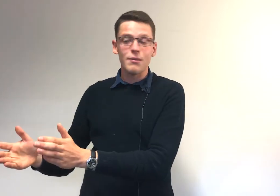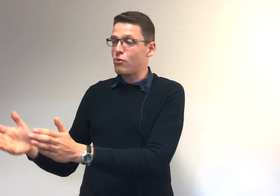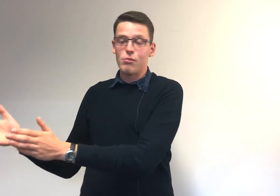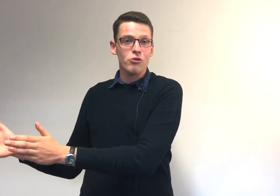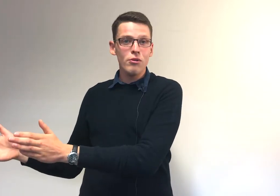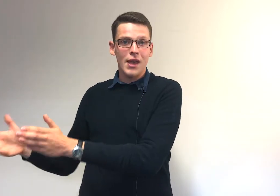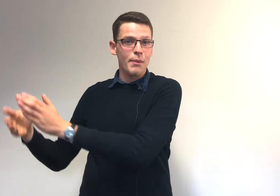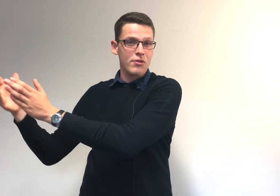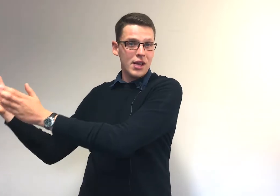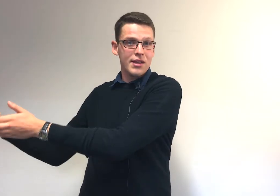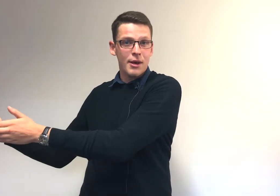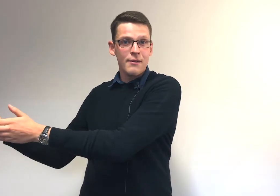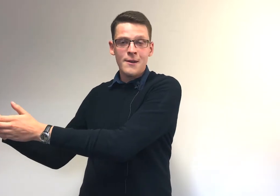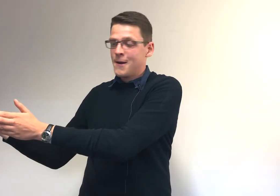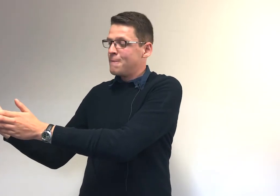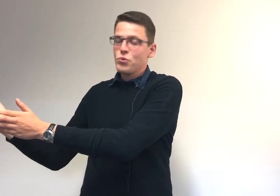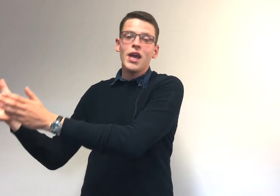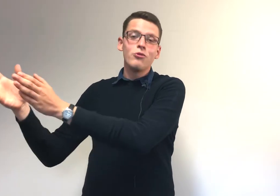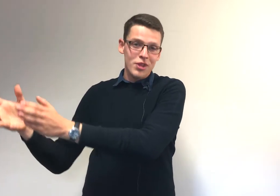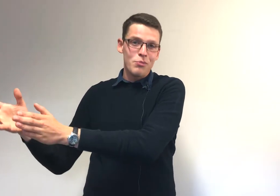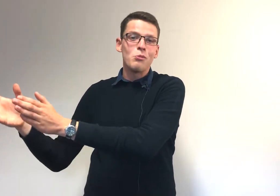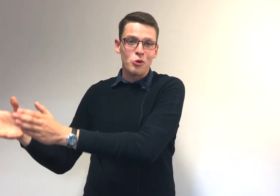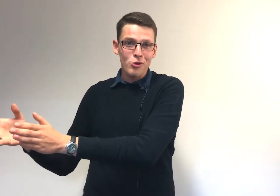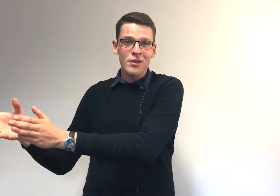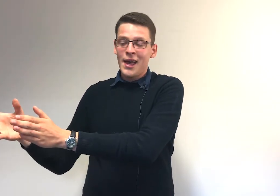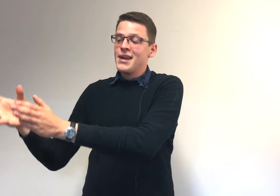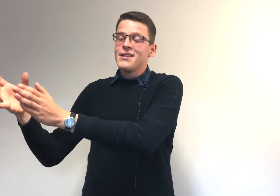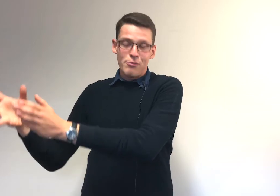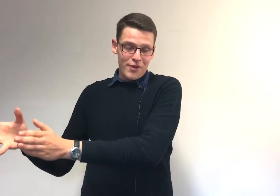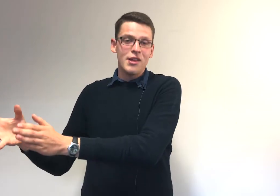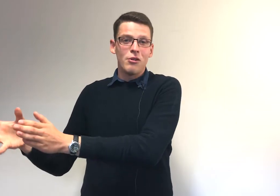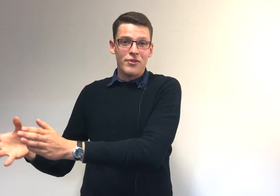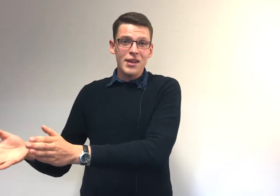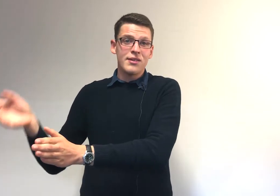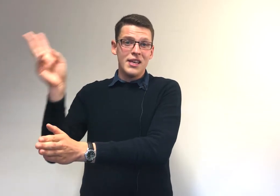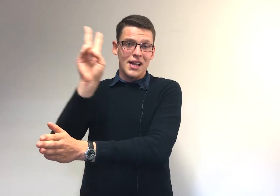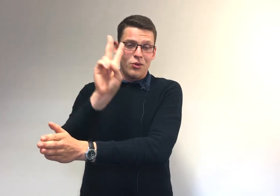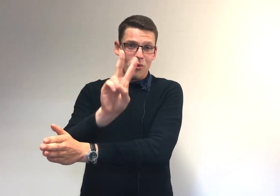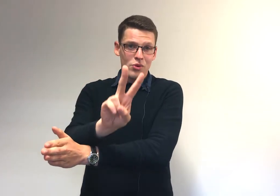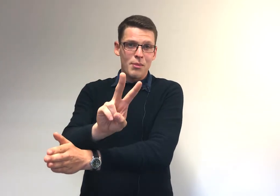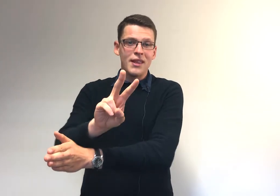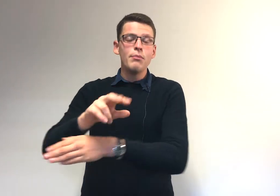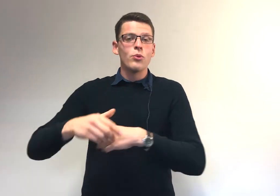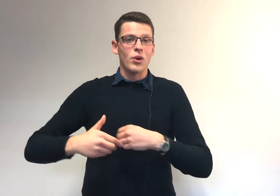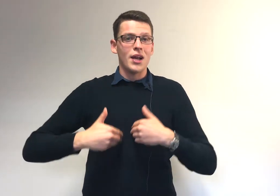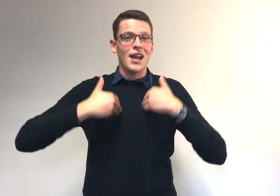pour le blocus et présenter l'examen. Étudier pour le blocus, c'est plus facile de le faire si la deuxième étape, la